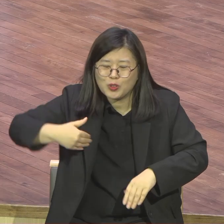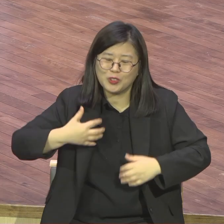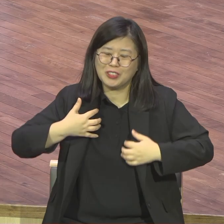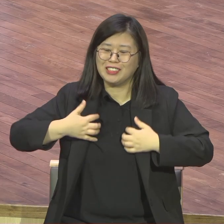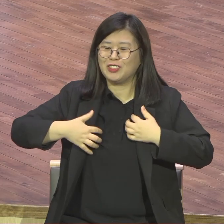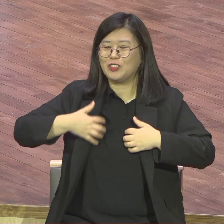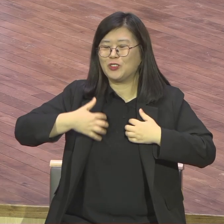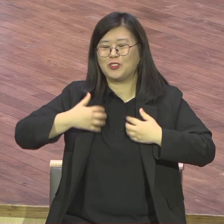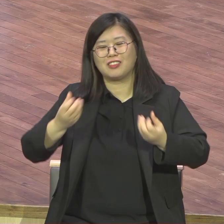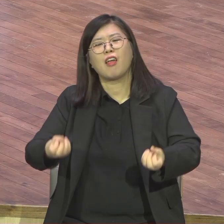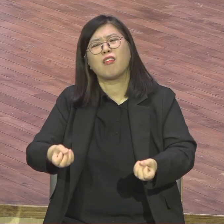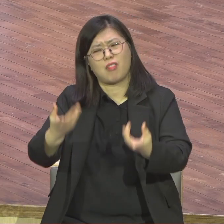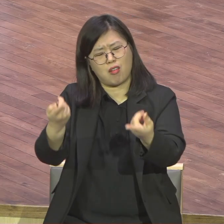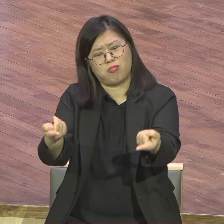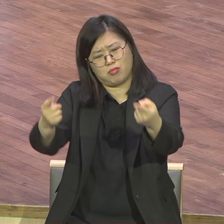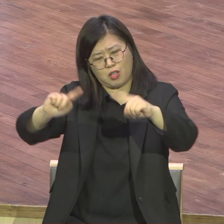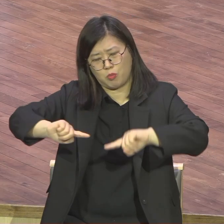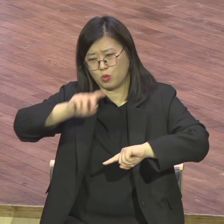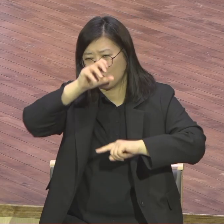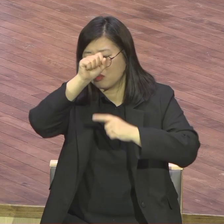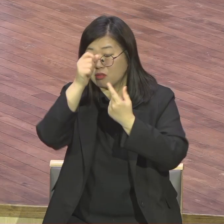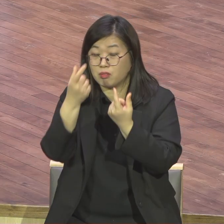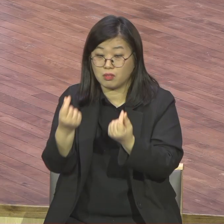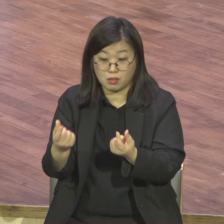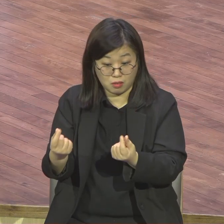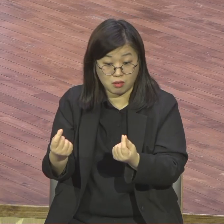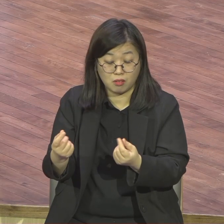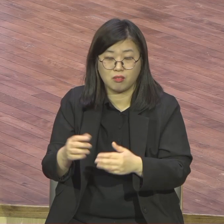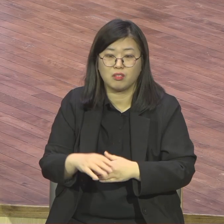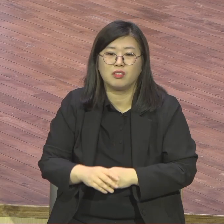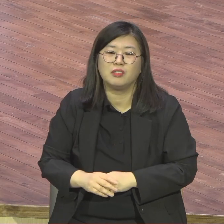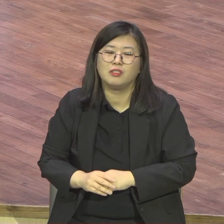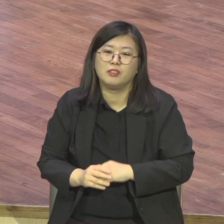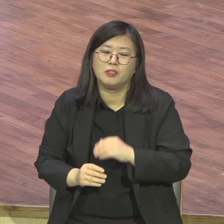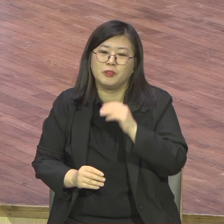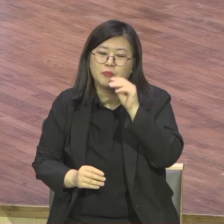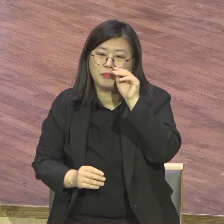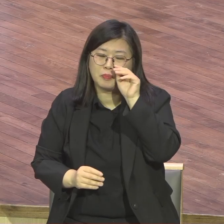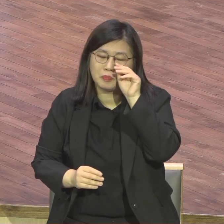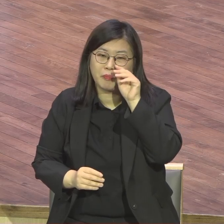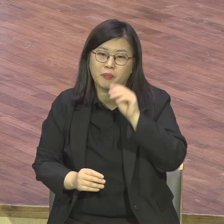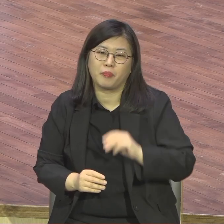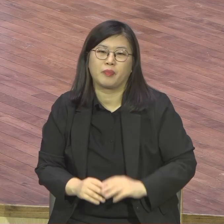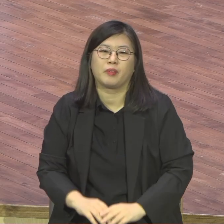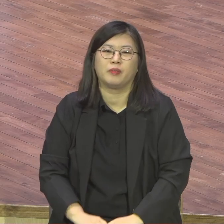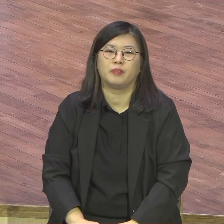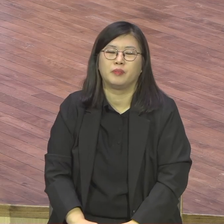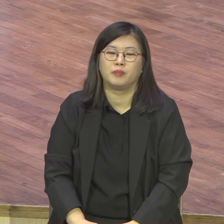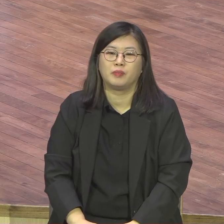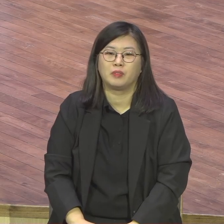축제가 되는 이런 분위기로 그렇게 되게 되겠어요. 내가 유모사님 그랬어요.